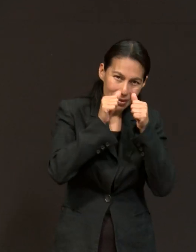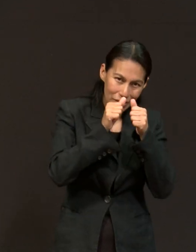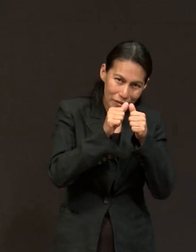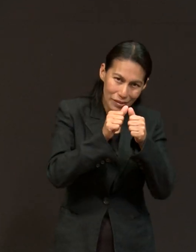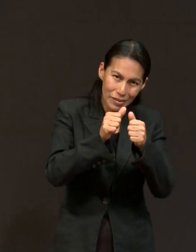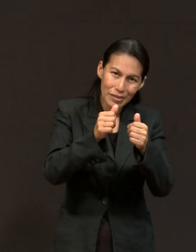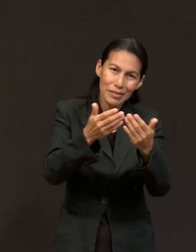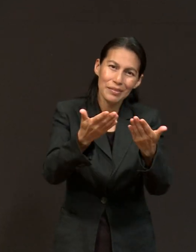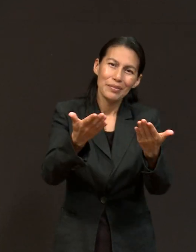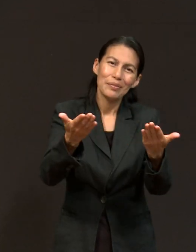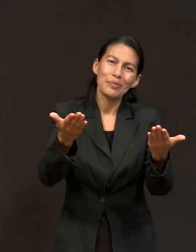felizBoye.